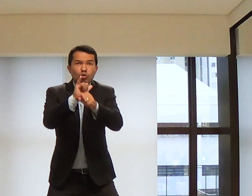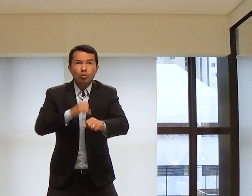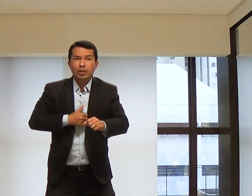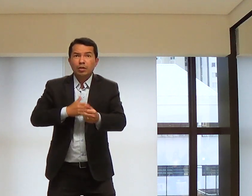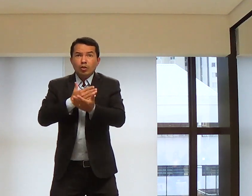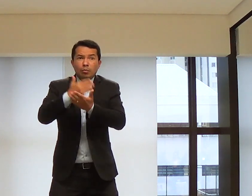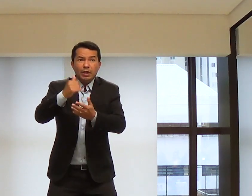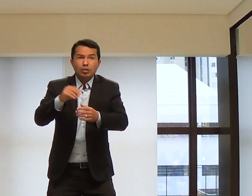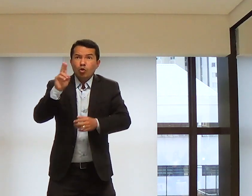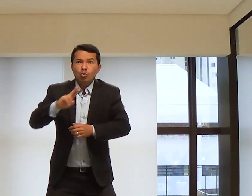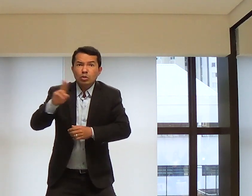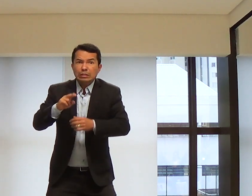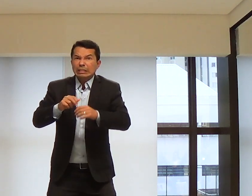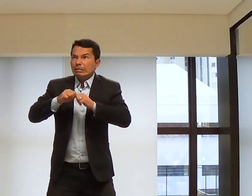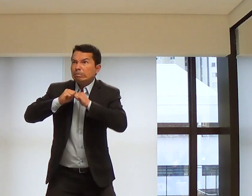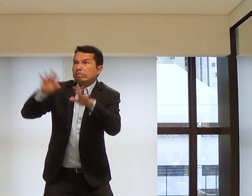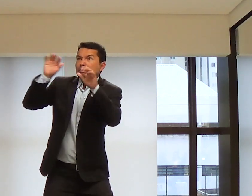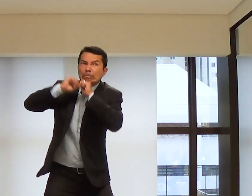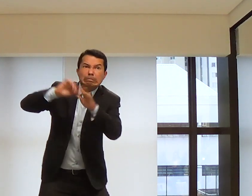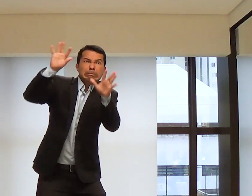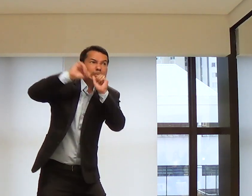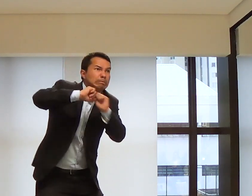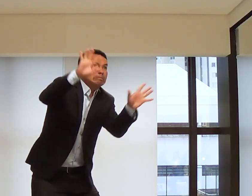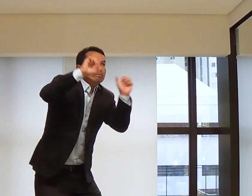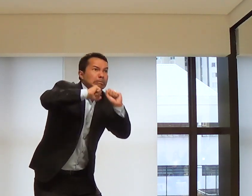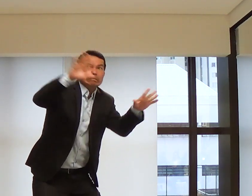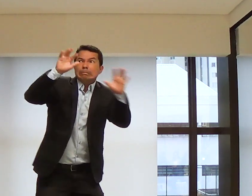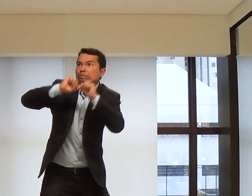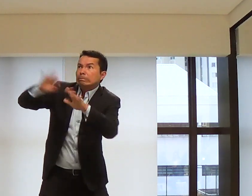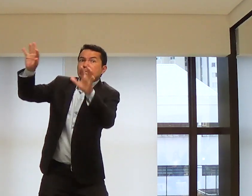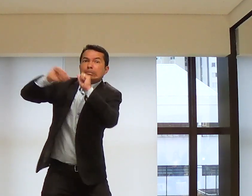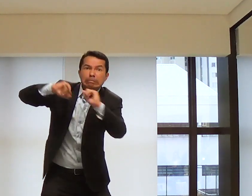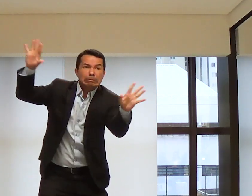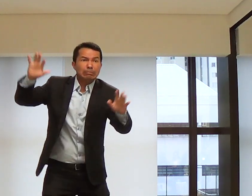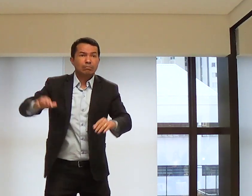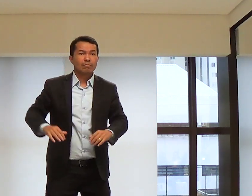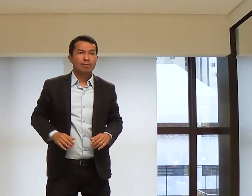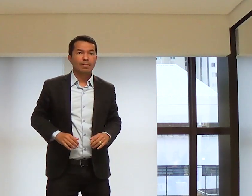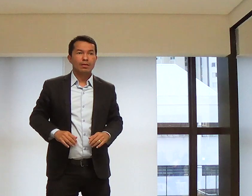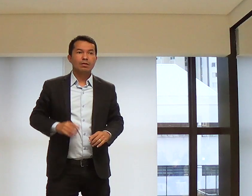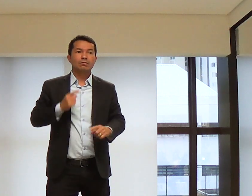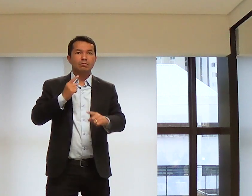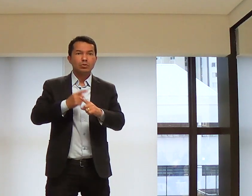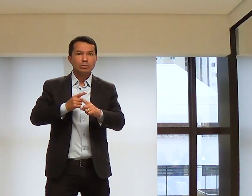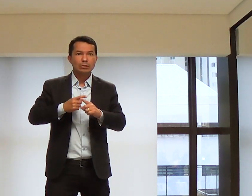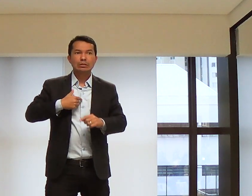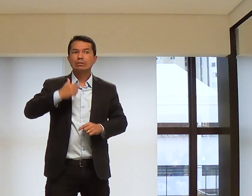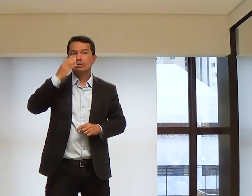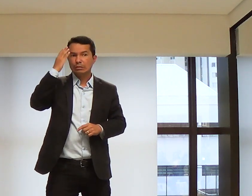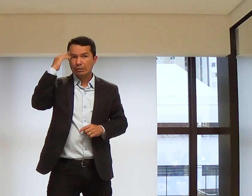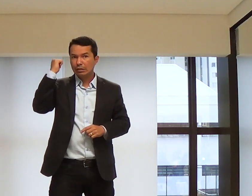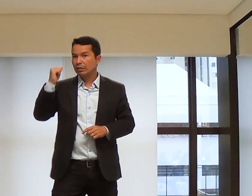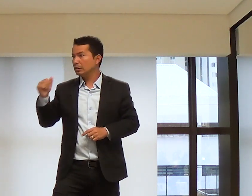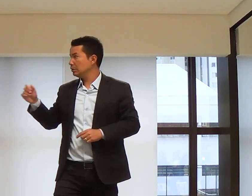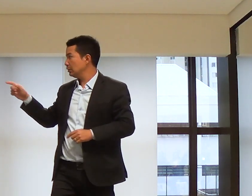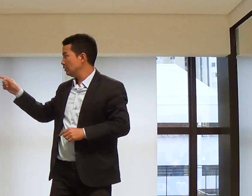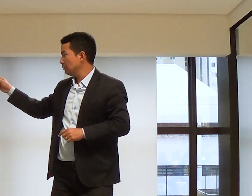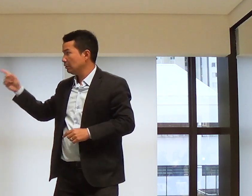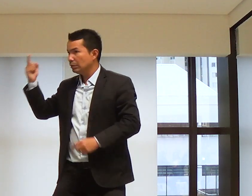redes sociais. Em um monte de coisa. O Senhor pode começar a me usar. Mas por quê? Um